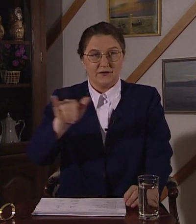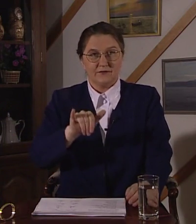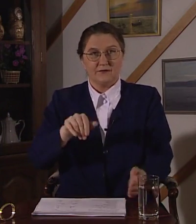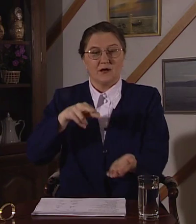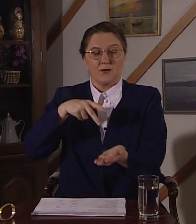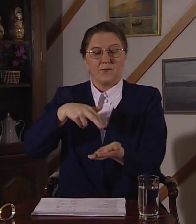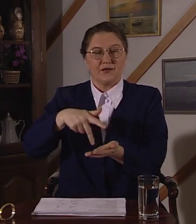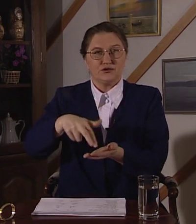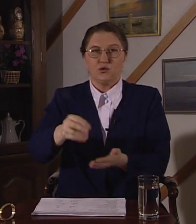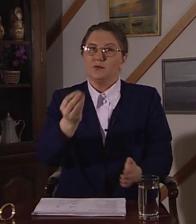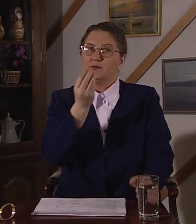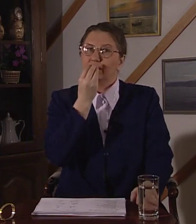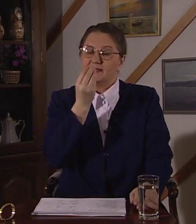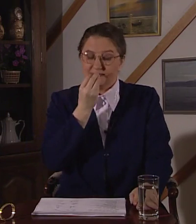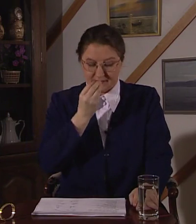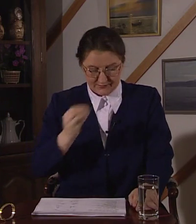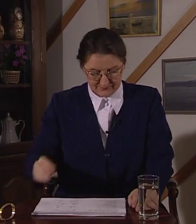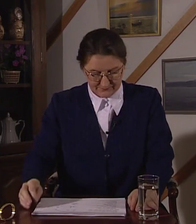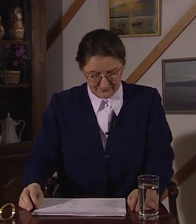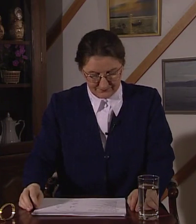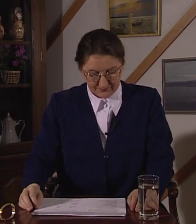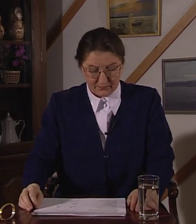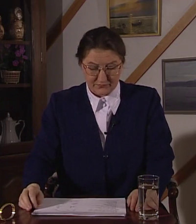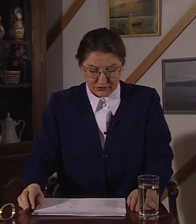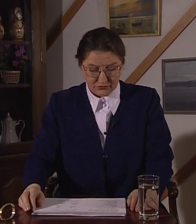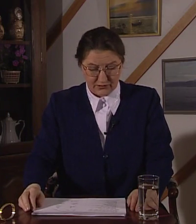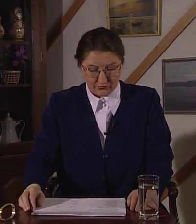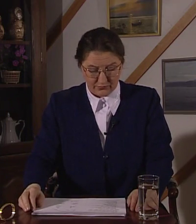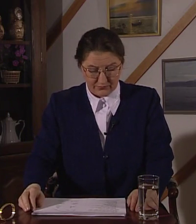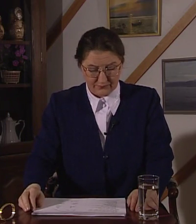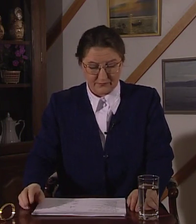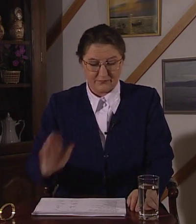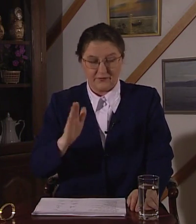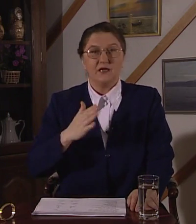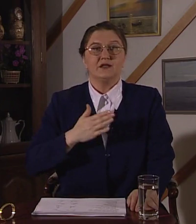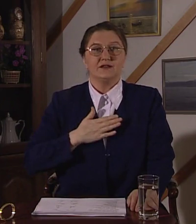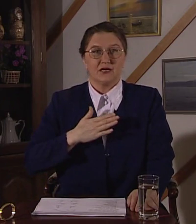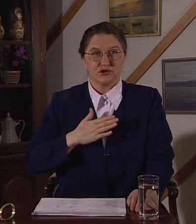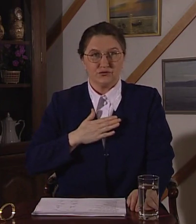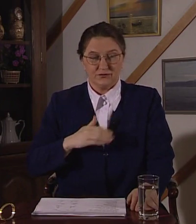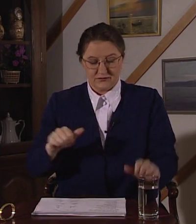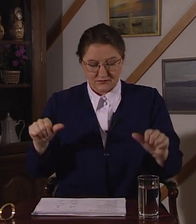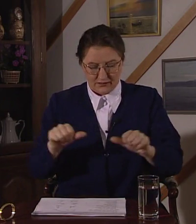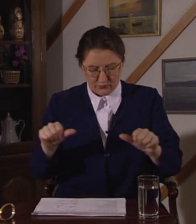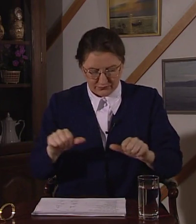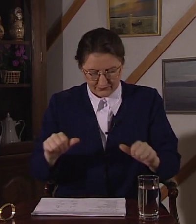пойдем есть? В нашу столовую. В нашу столовую.